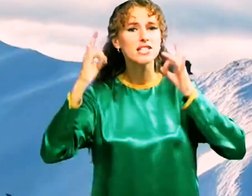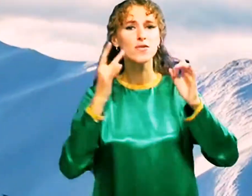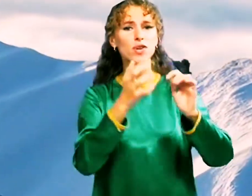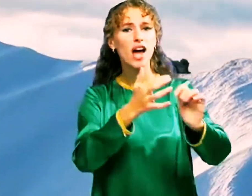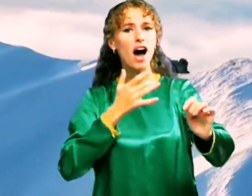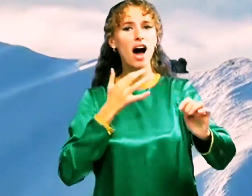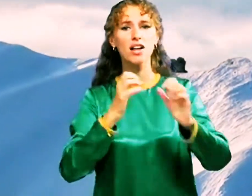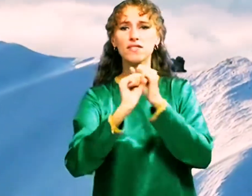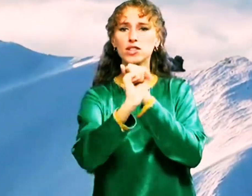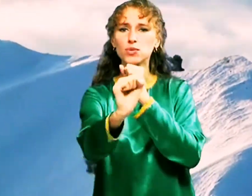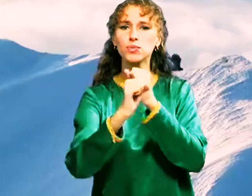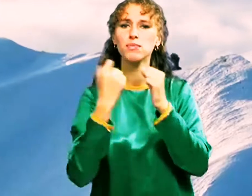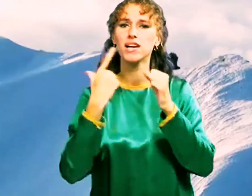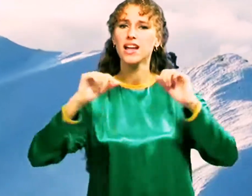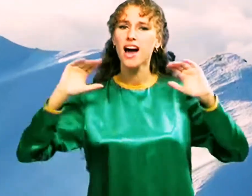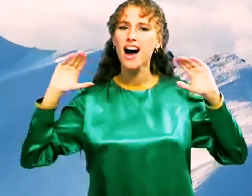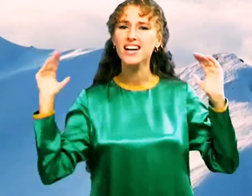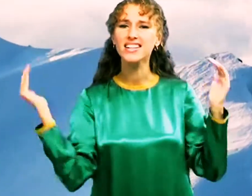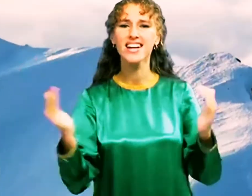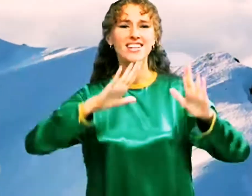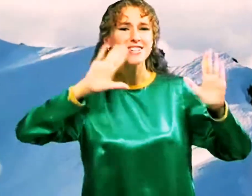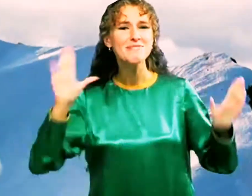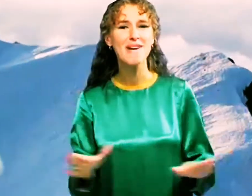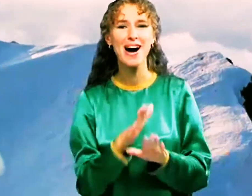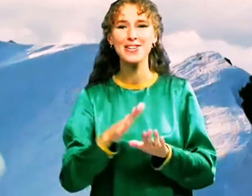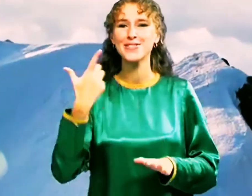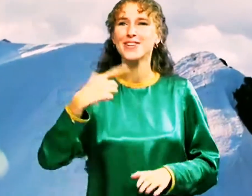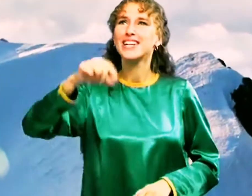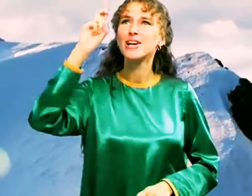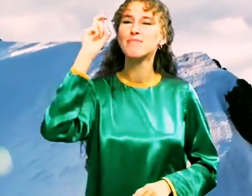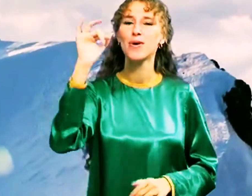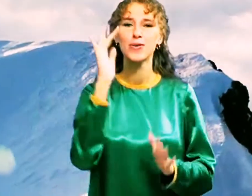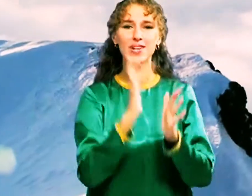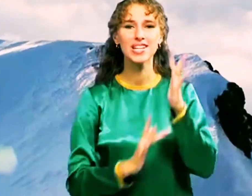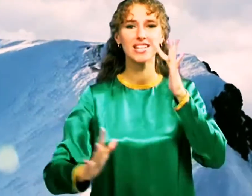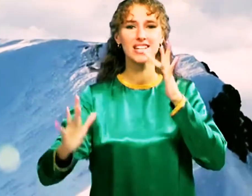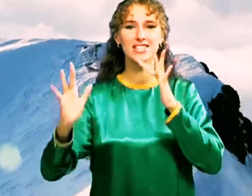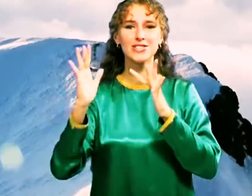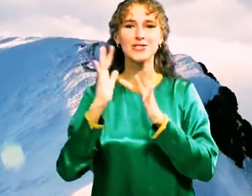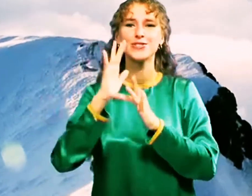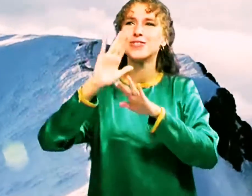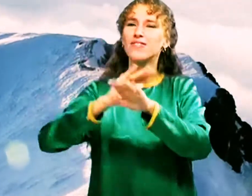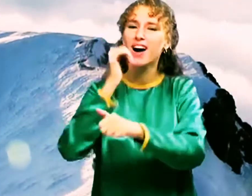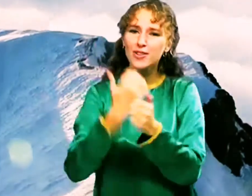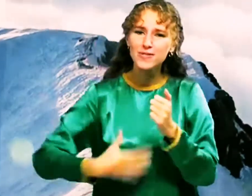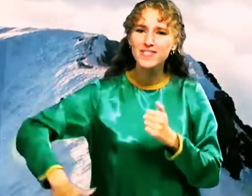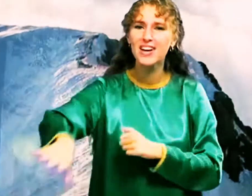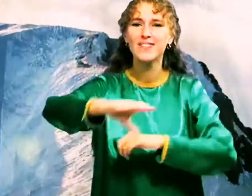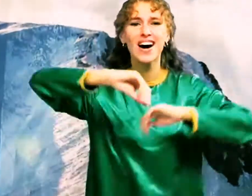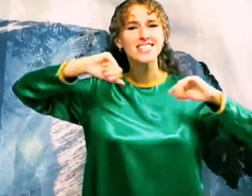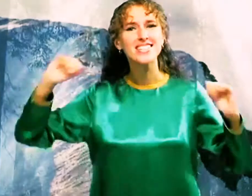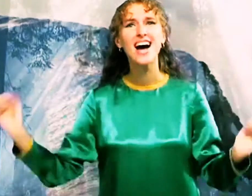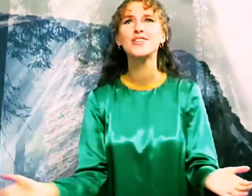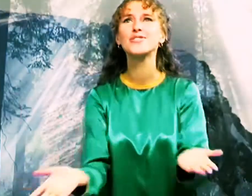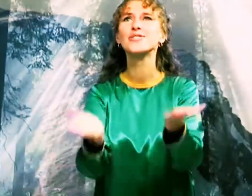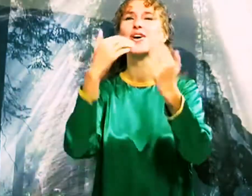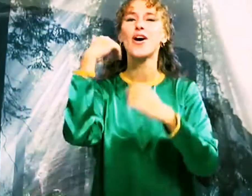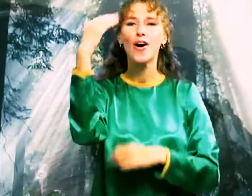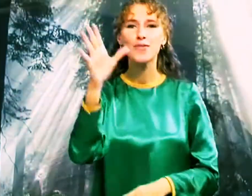звуки арфы труб, где ангелы поют Где богу и Христу хвалу все воздают Он